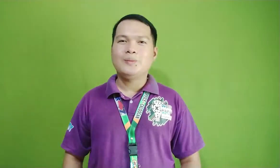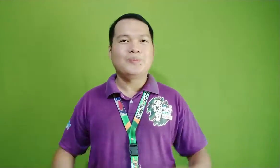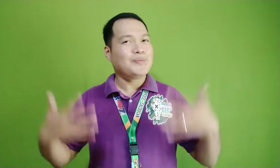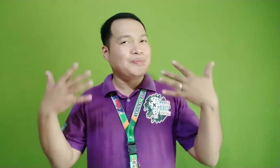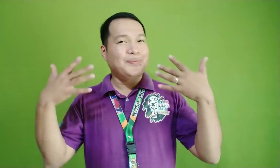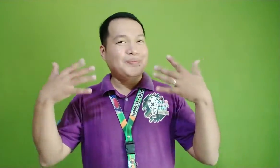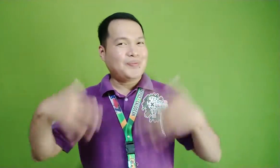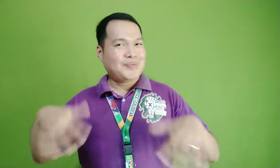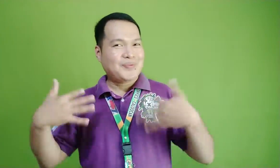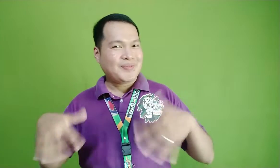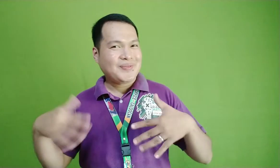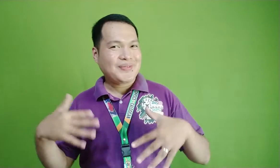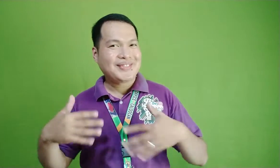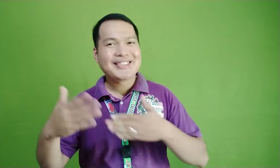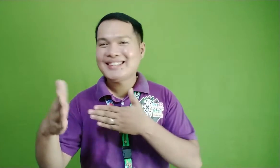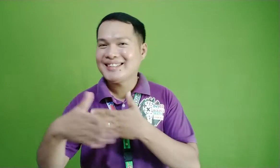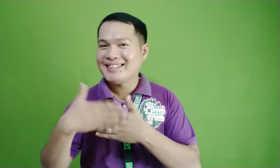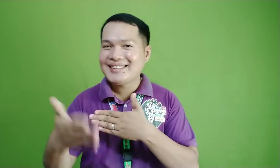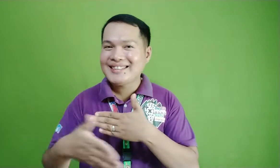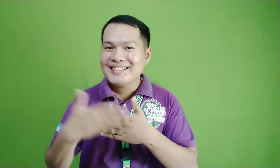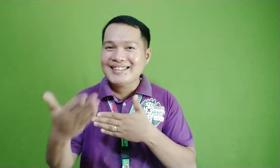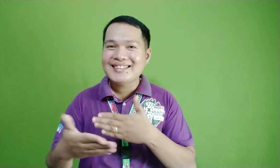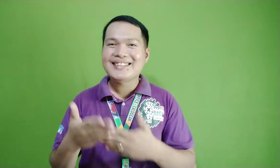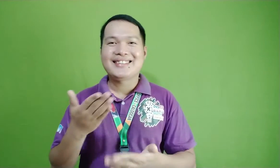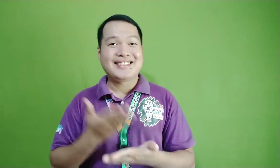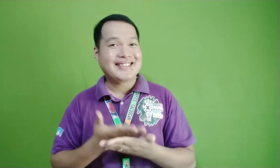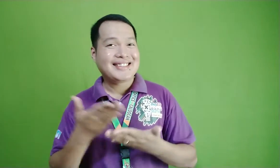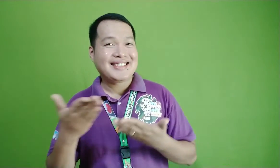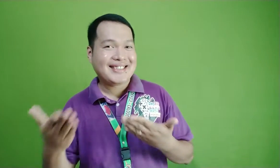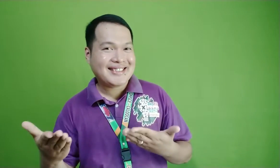Wow! Napakadali lang palang mamili.